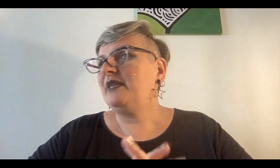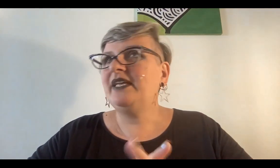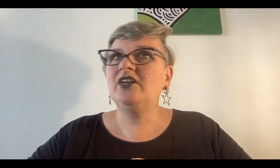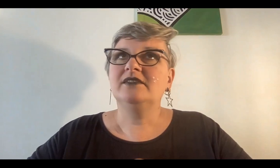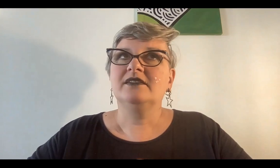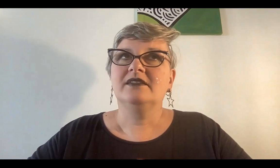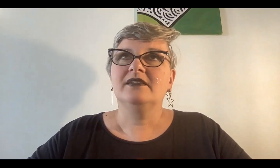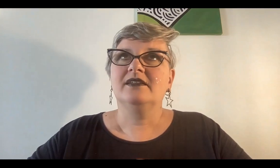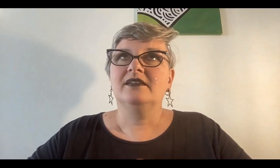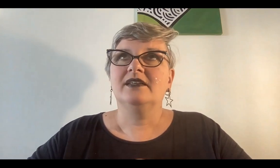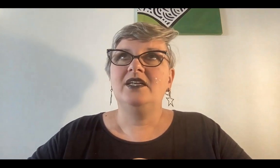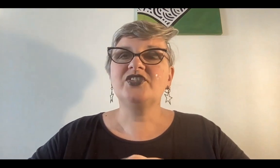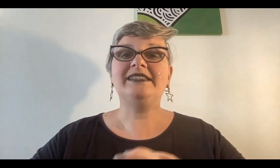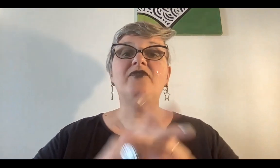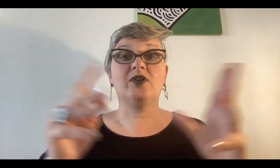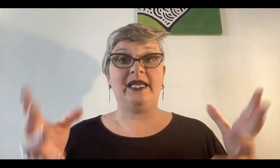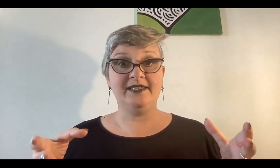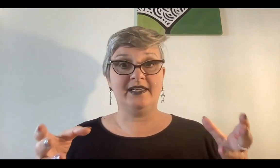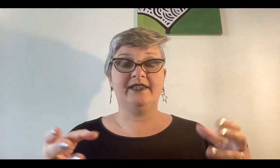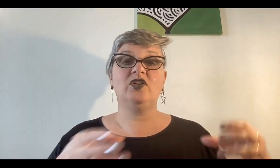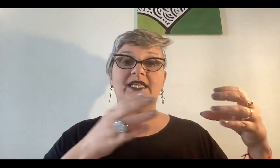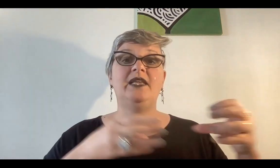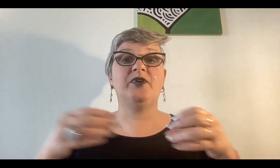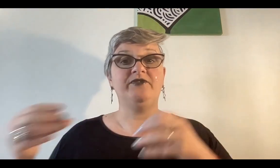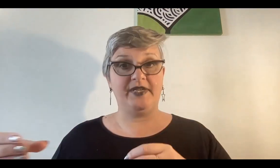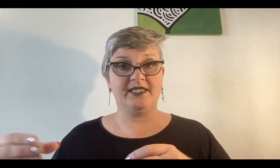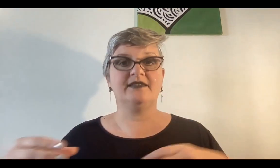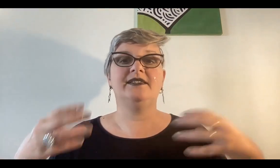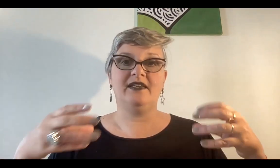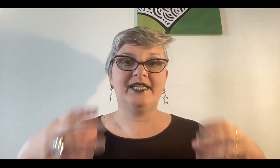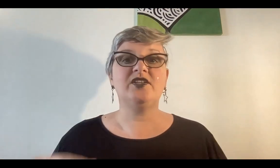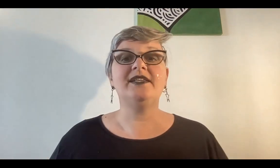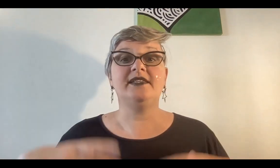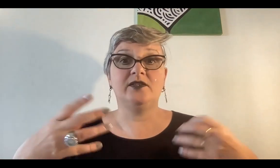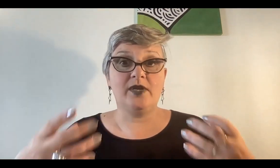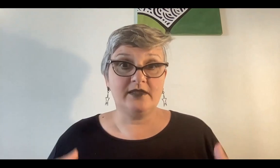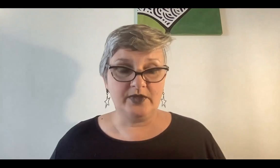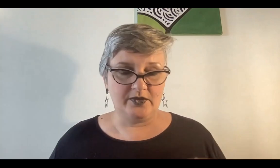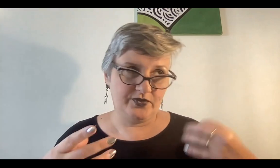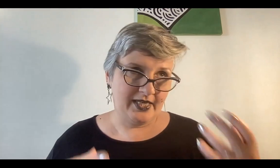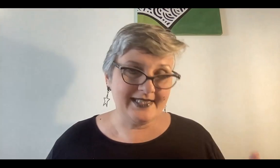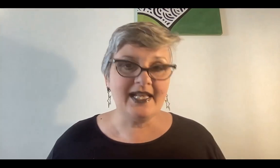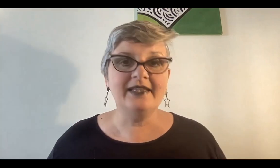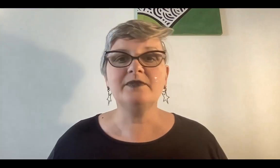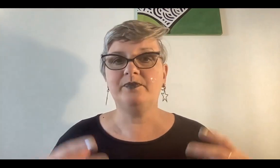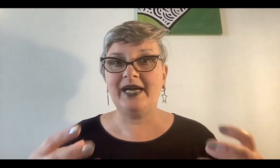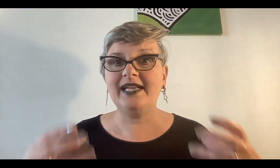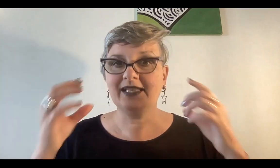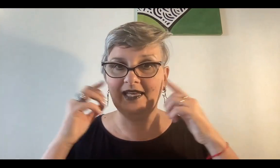primero, los celtas formalizan esto y le ponen fechas y celebraciones institucionalizadas para que